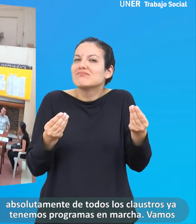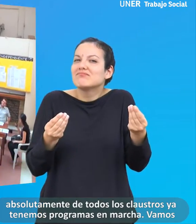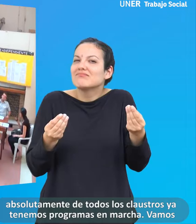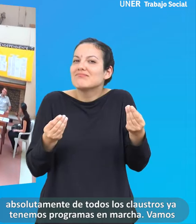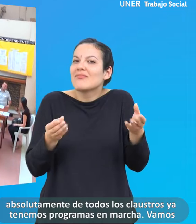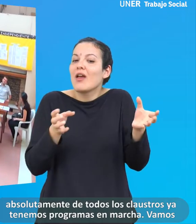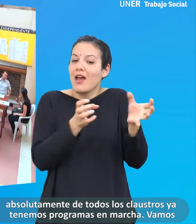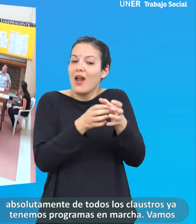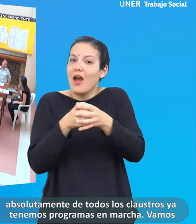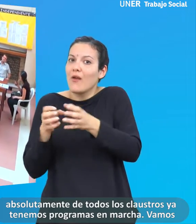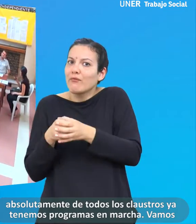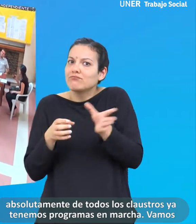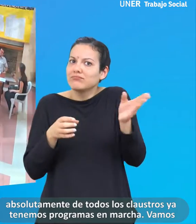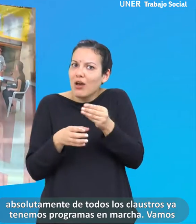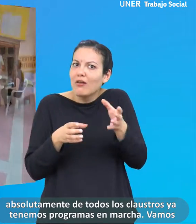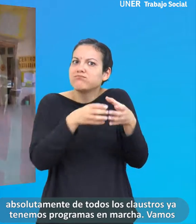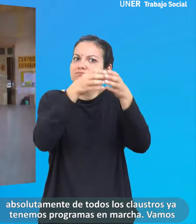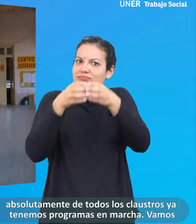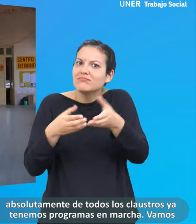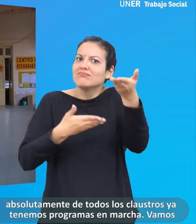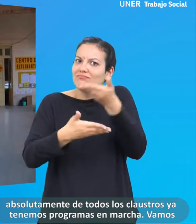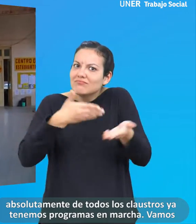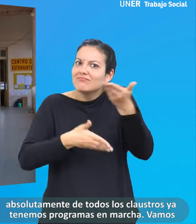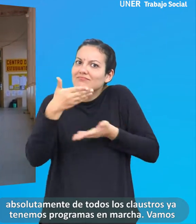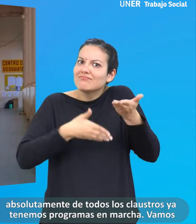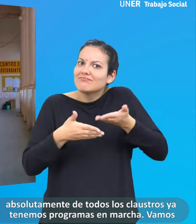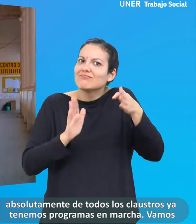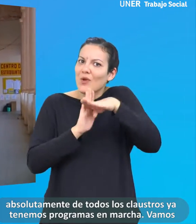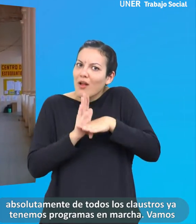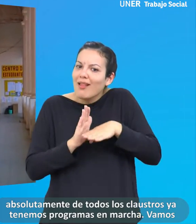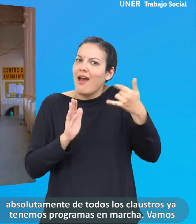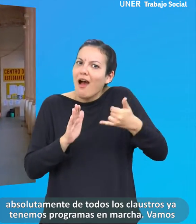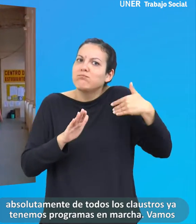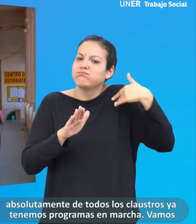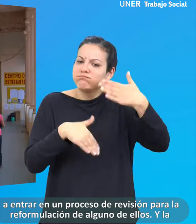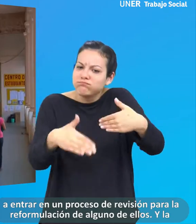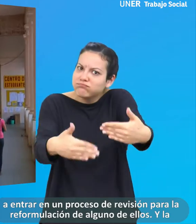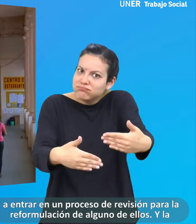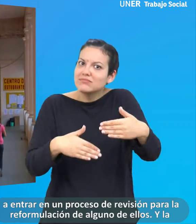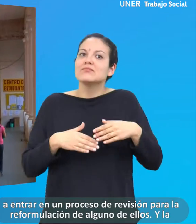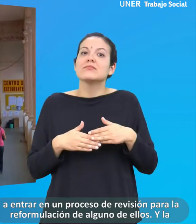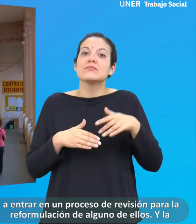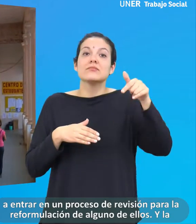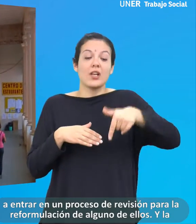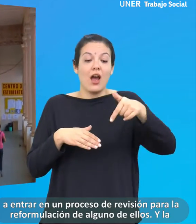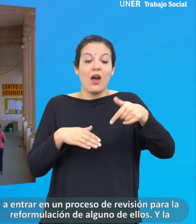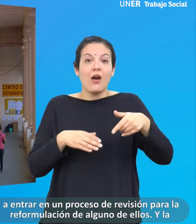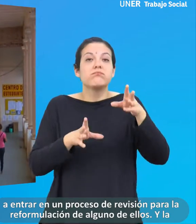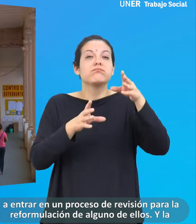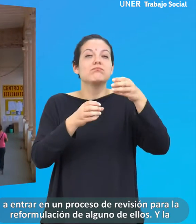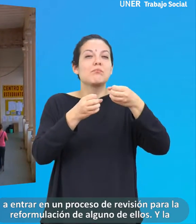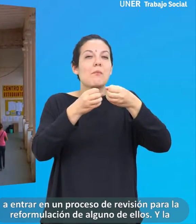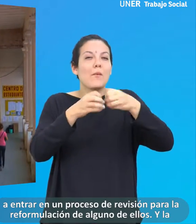participación absolutamente de todos los claustros, ya tenemos programas en marcha, vamos a entrar ahora en un